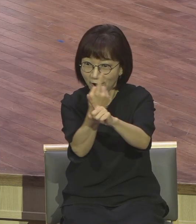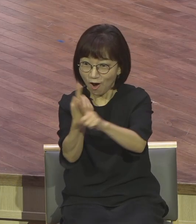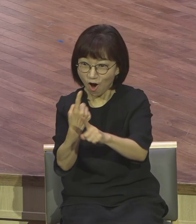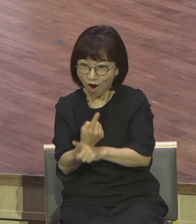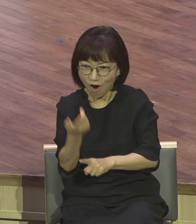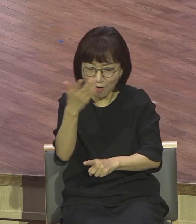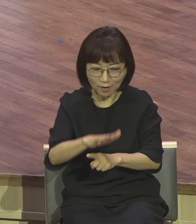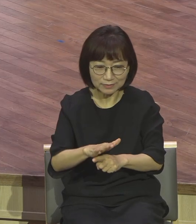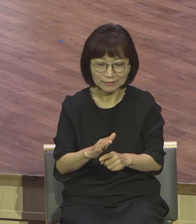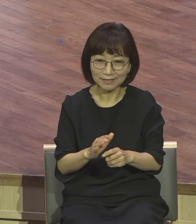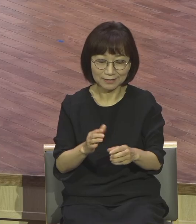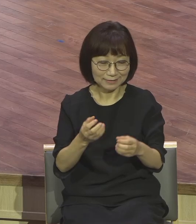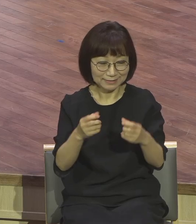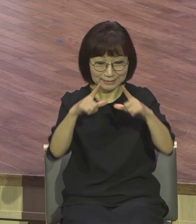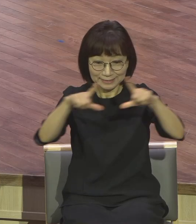상태에 대해서 알 수가 없어요.